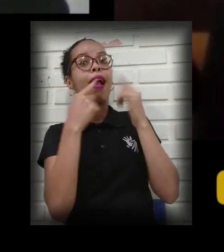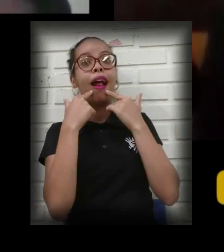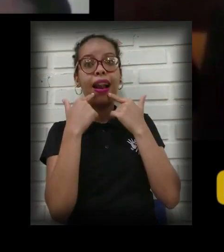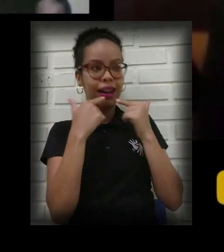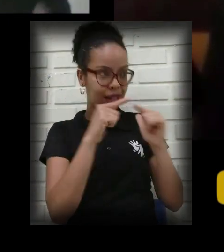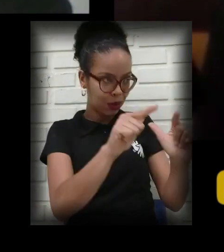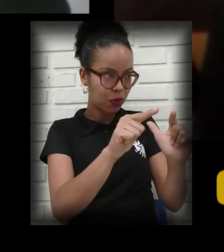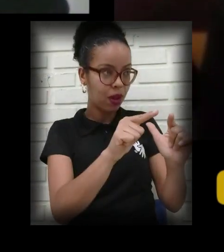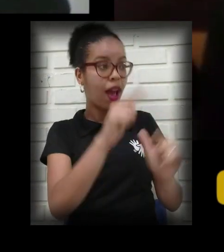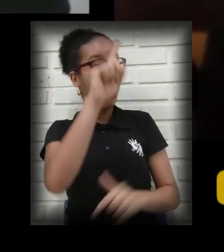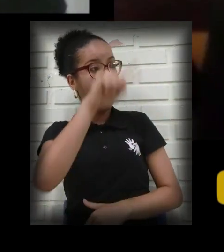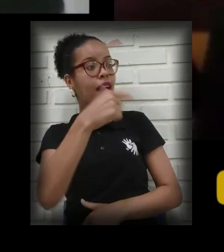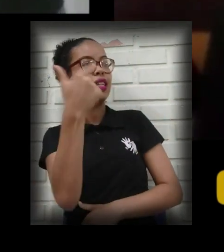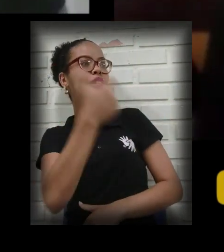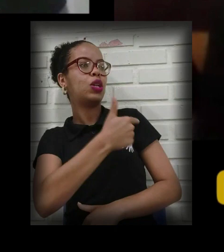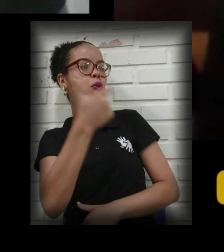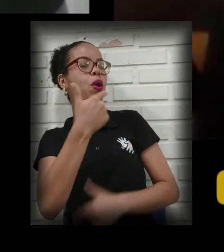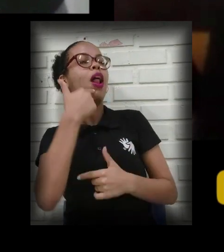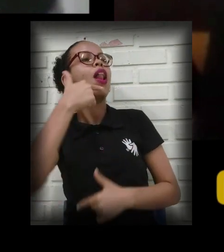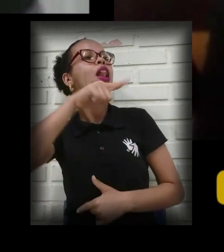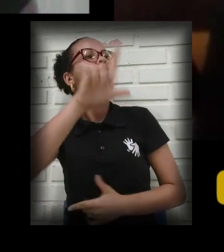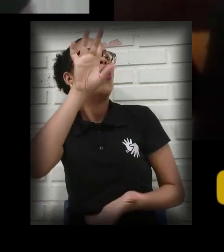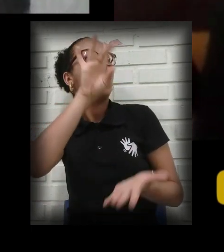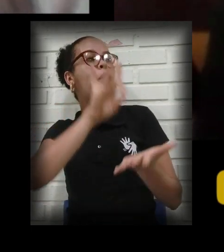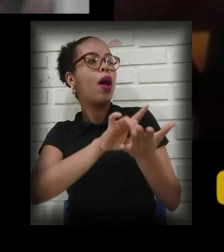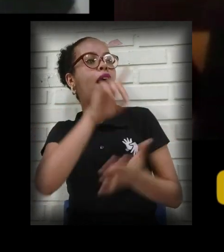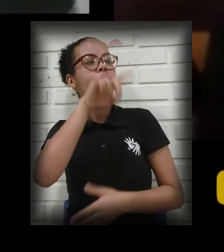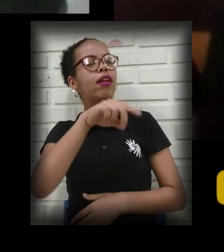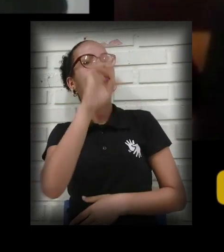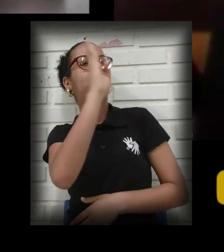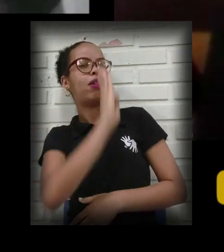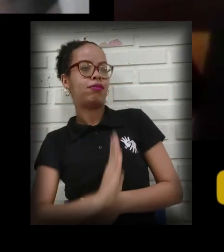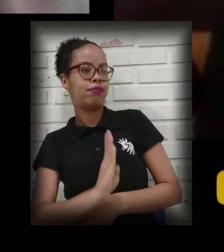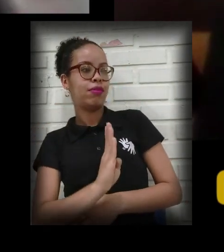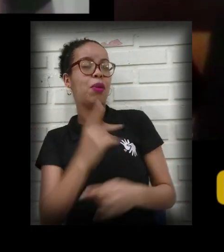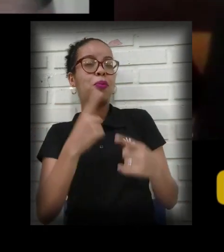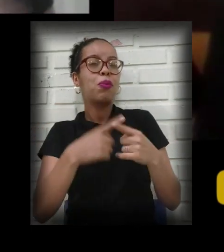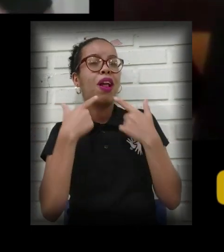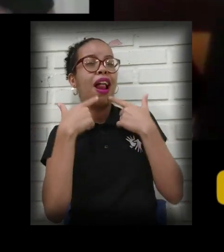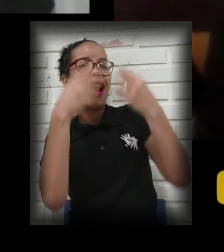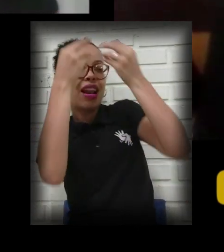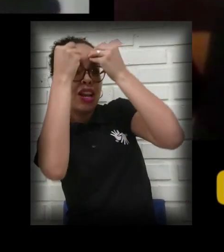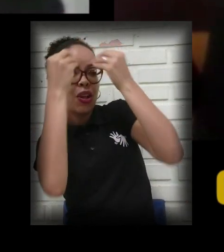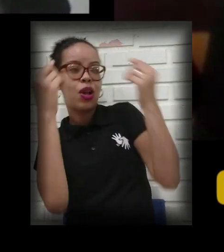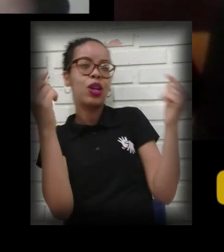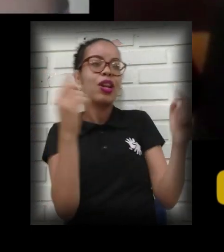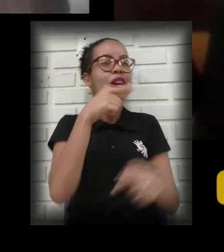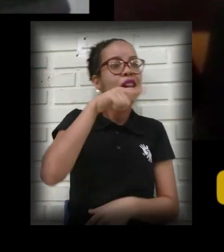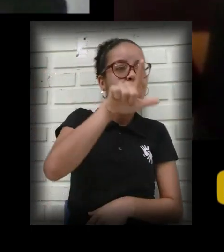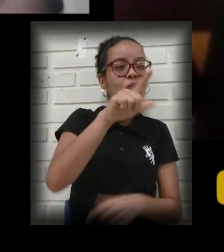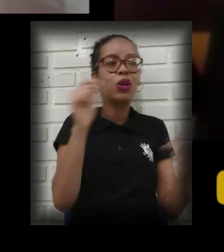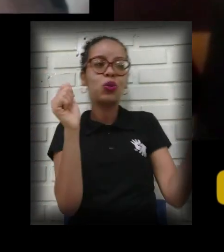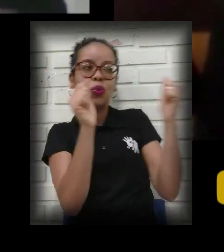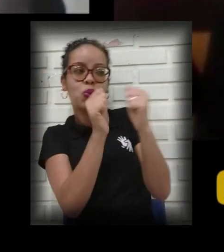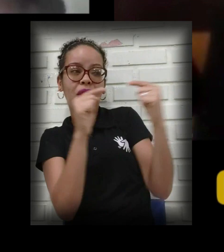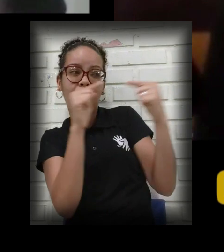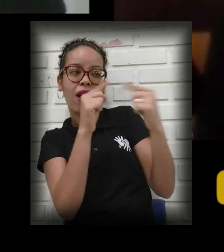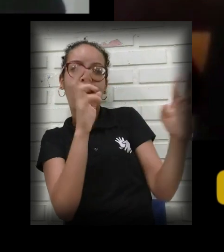Ela é a segunda língua oficial aqui do Brasil, porque a questão da linguagem e a língua estão muito atreladas. Aí a gente começa sempre a